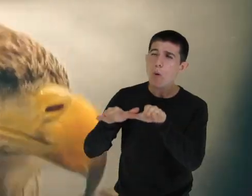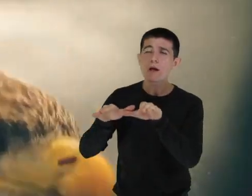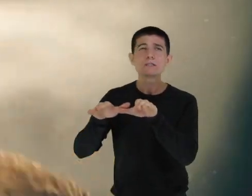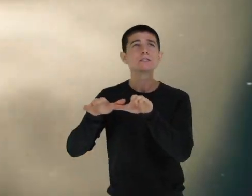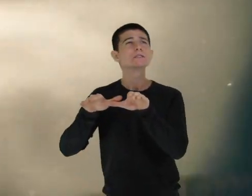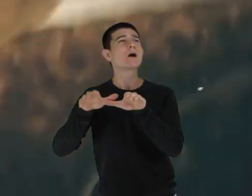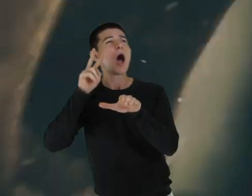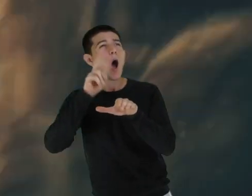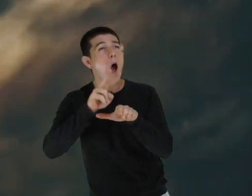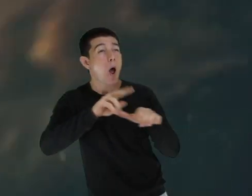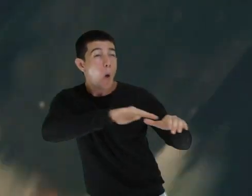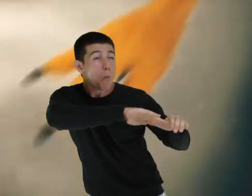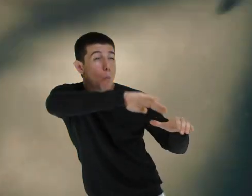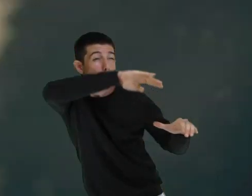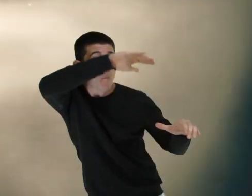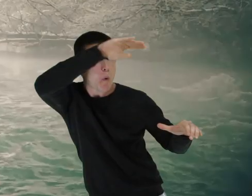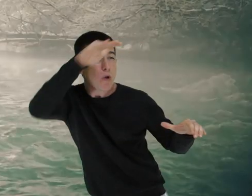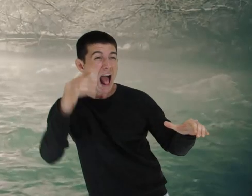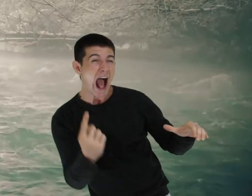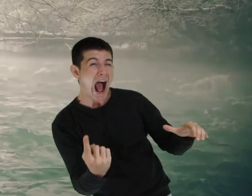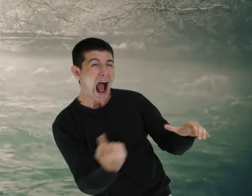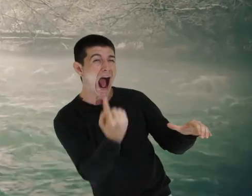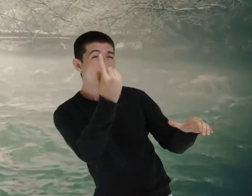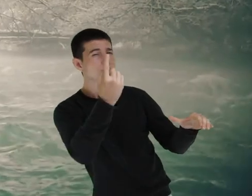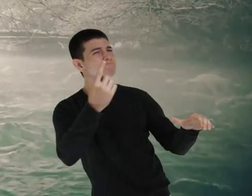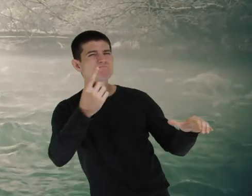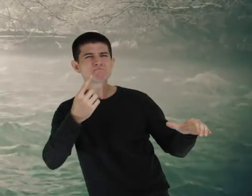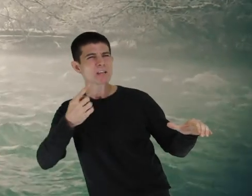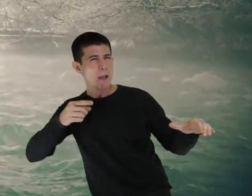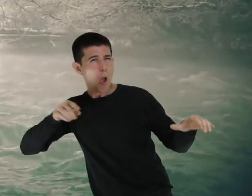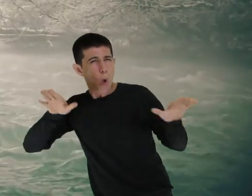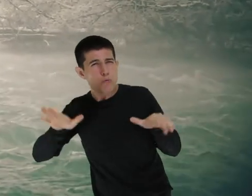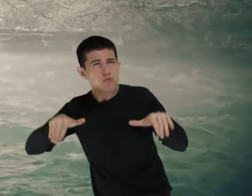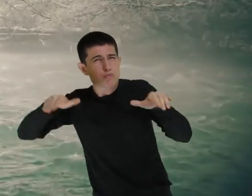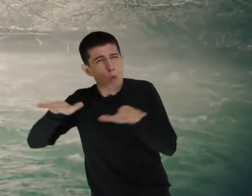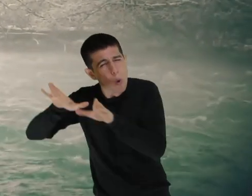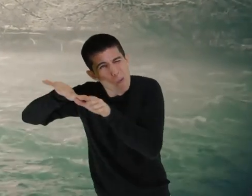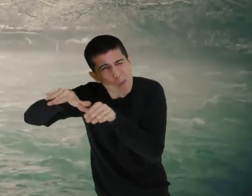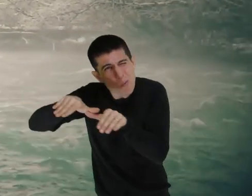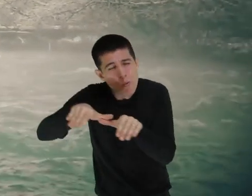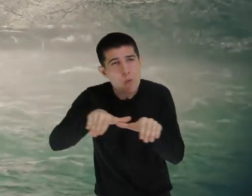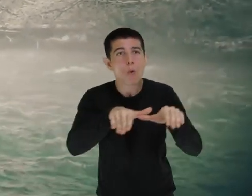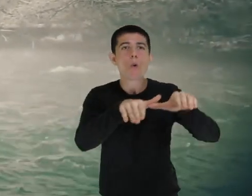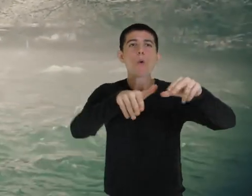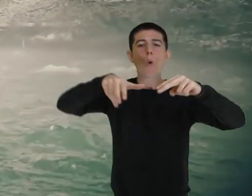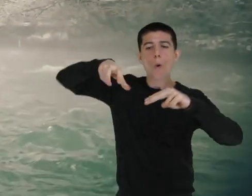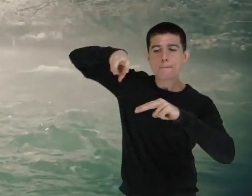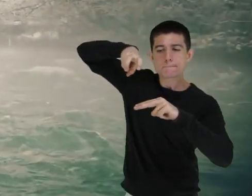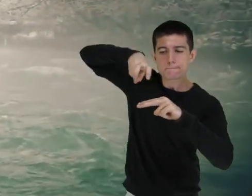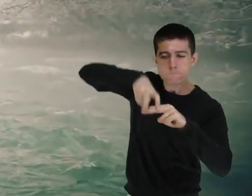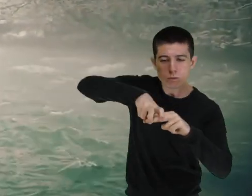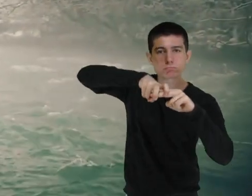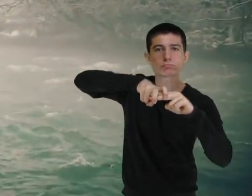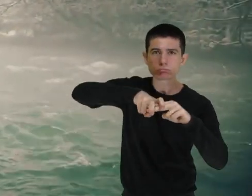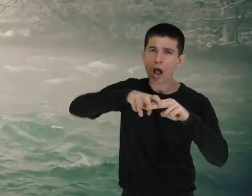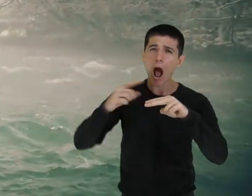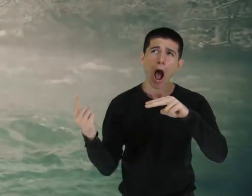retiram as últimas forças de seu corpo cansado e voam aos picos inatingíveis. Lá